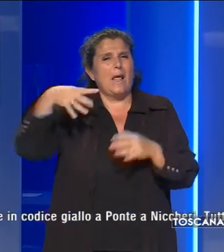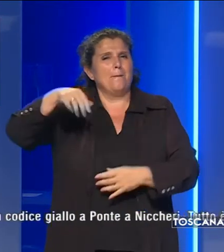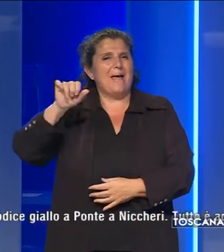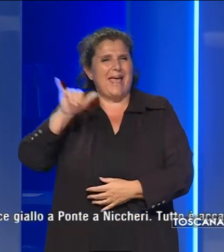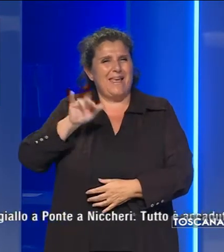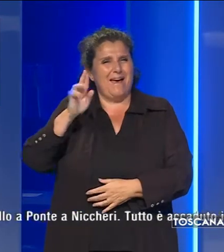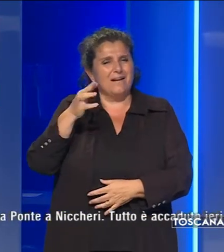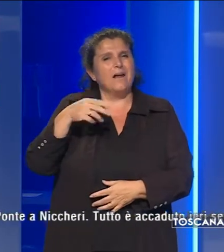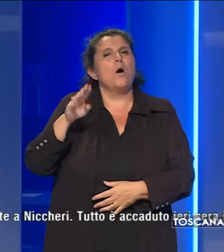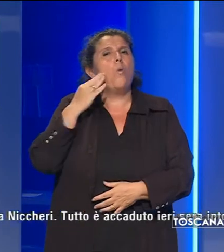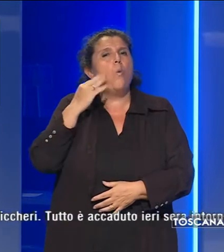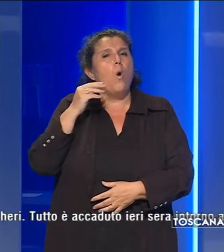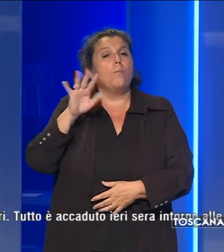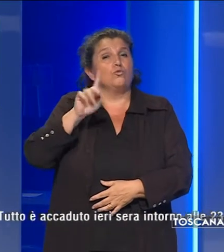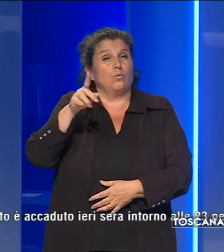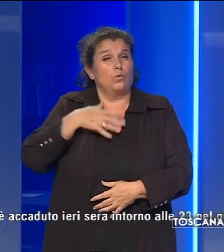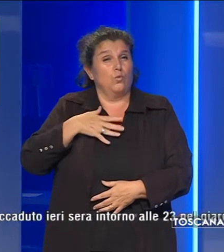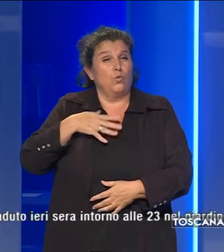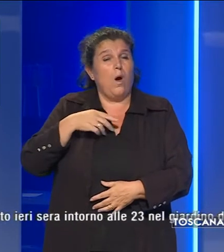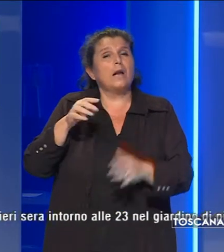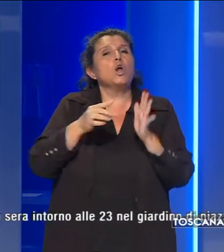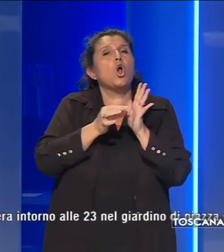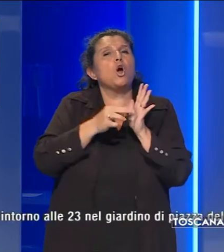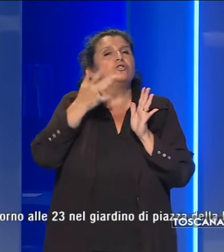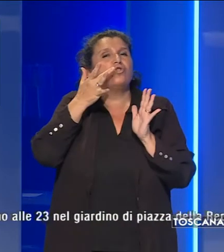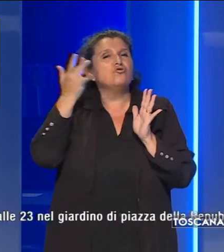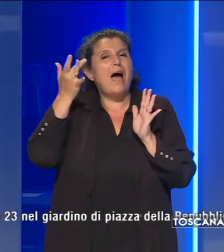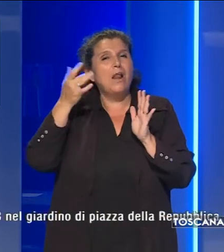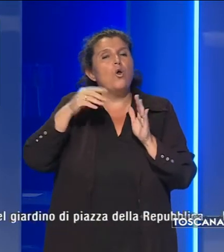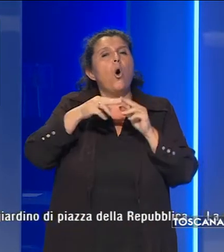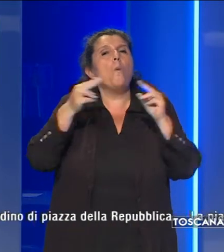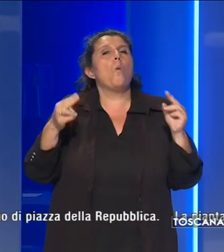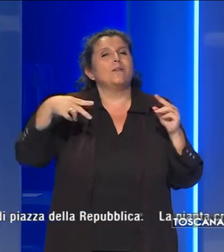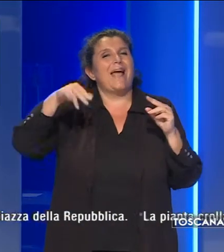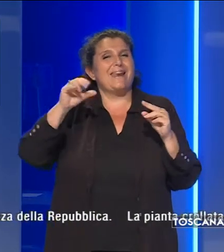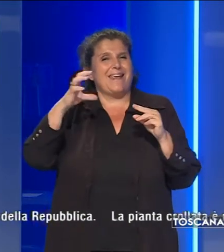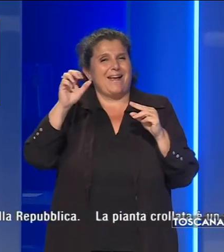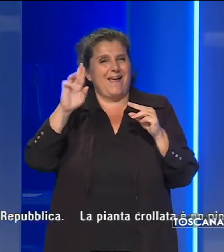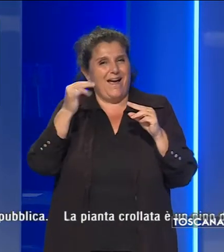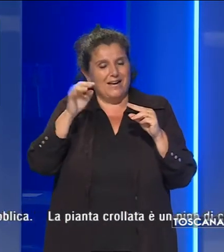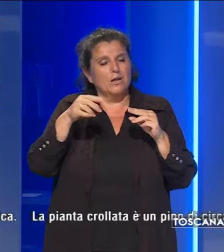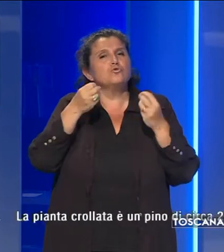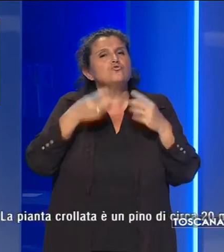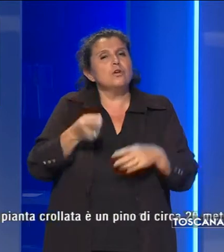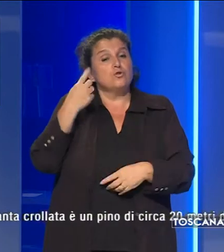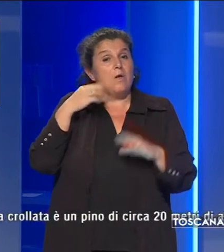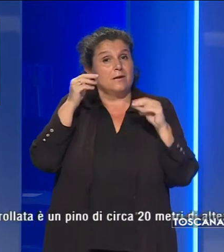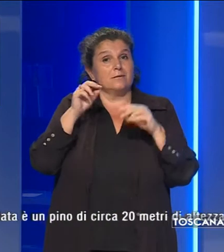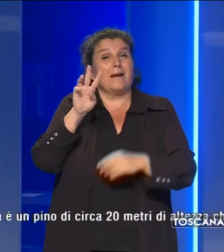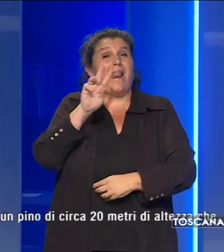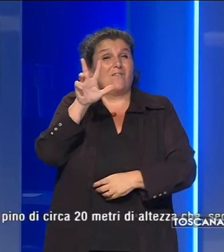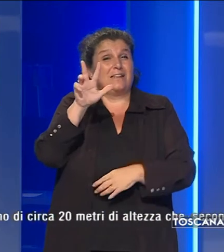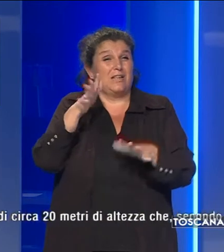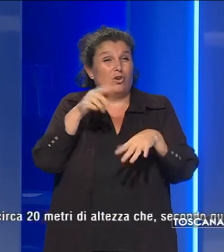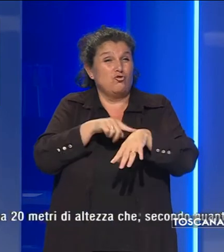il 51enne in codice giallo a Ponte Anniccheri. Tutto è accaduto ieri sera intorno alle 23